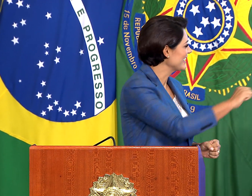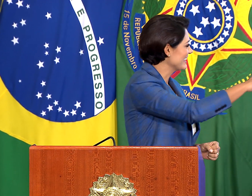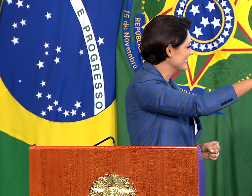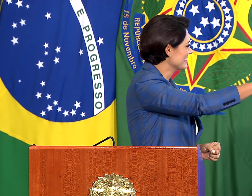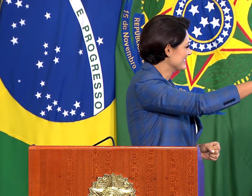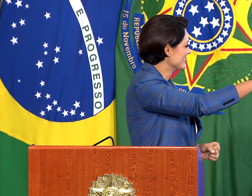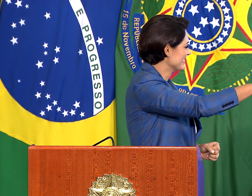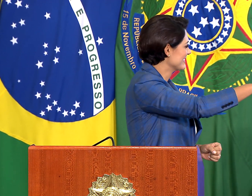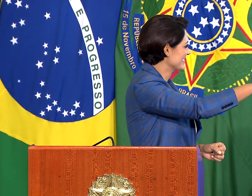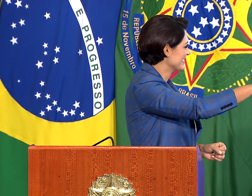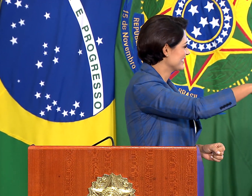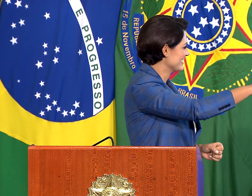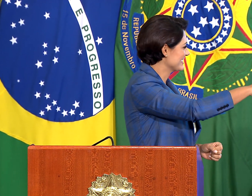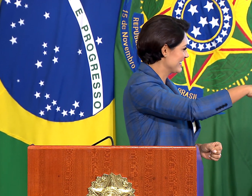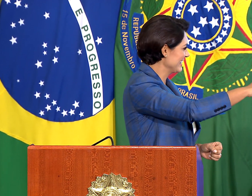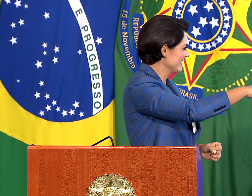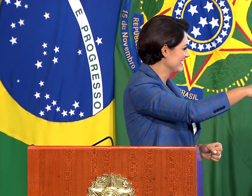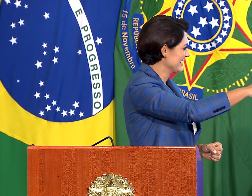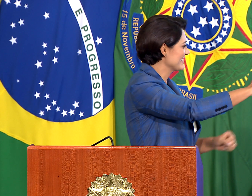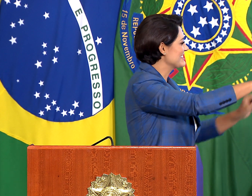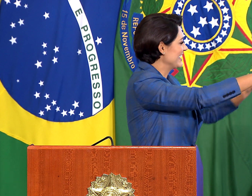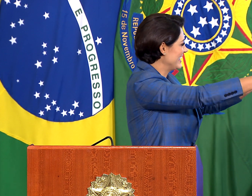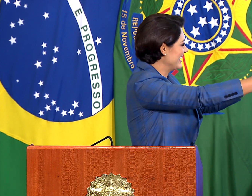Podemos? Sim? Sim?